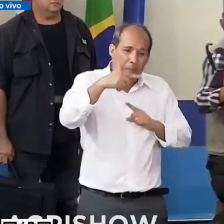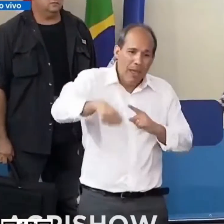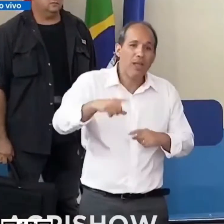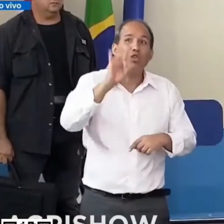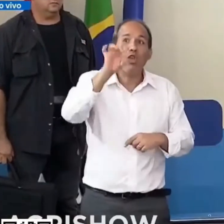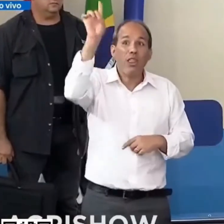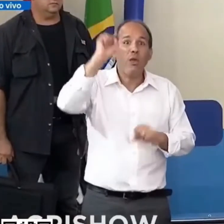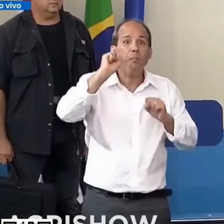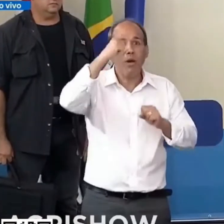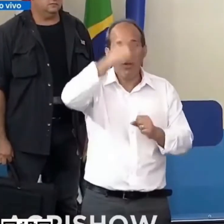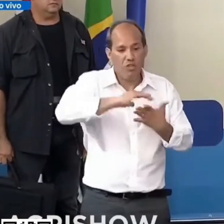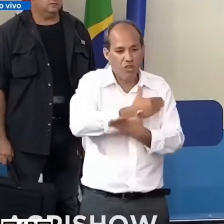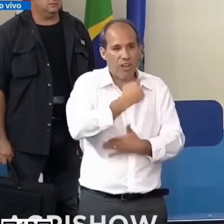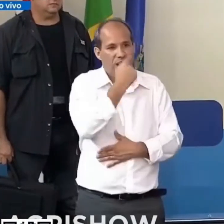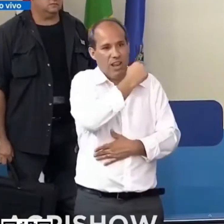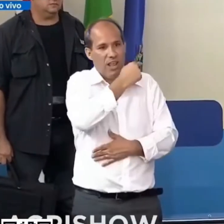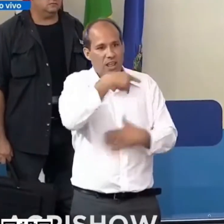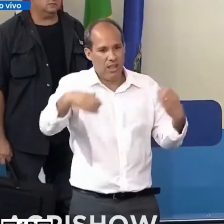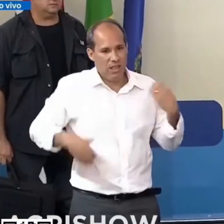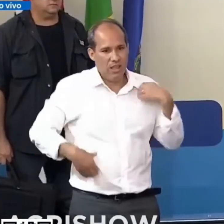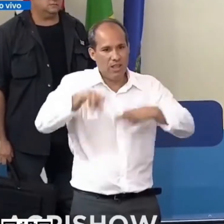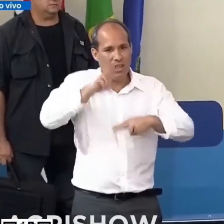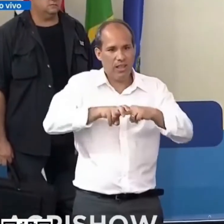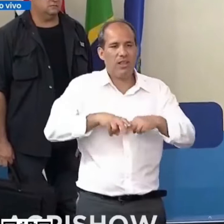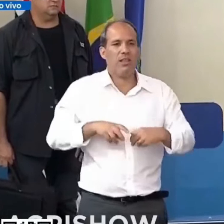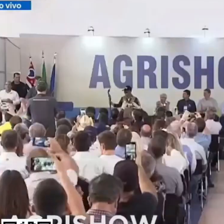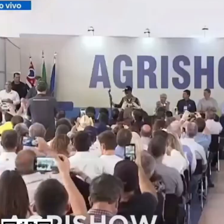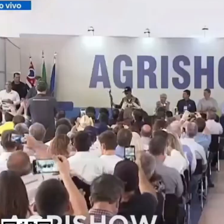só Deus me tira daquela cadeira não